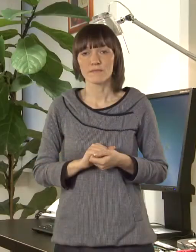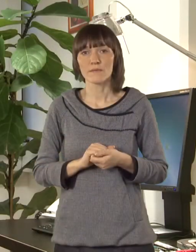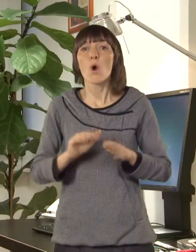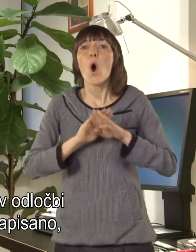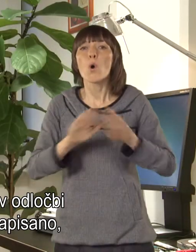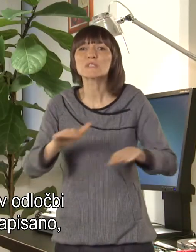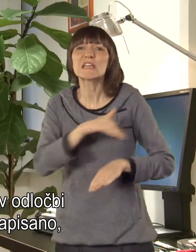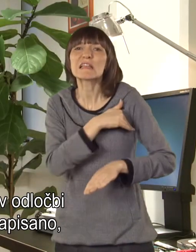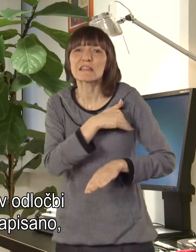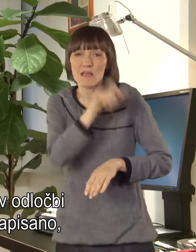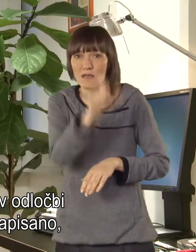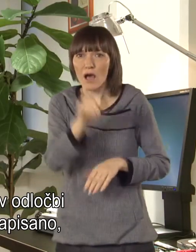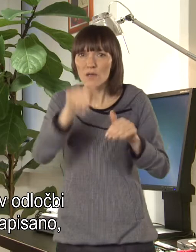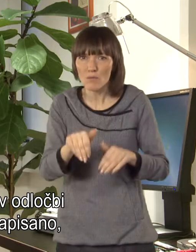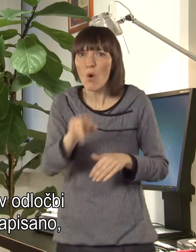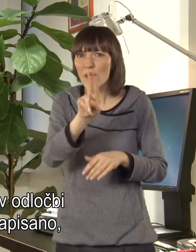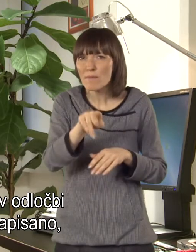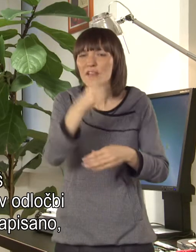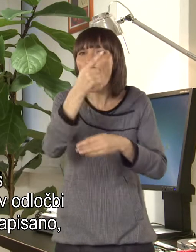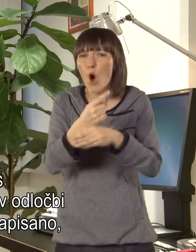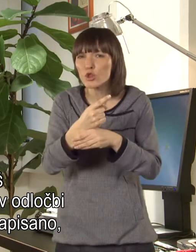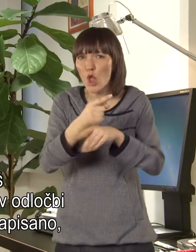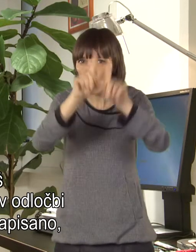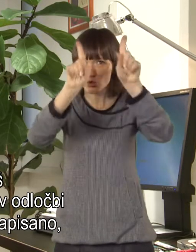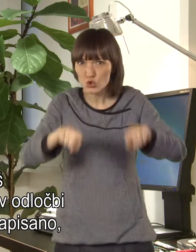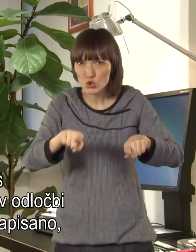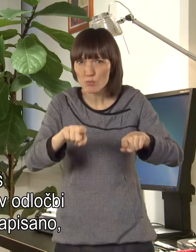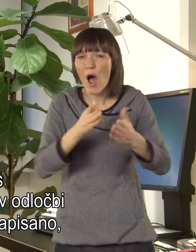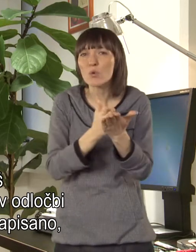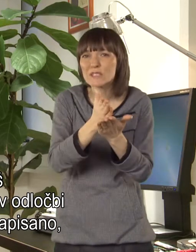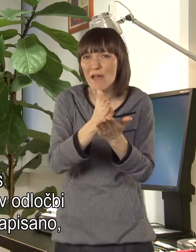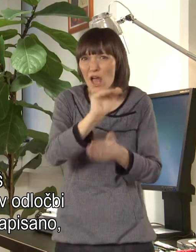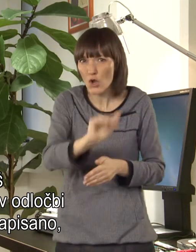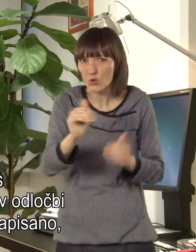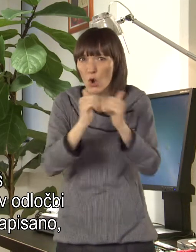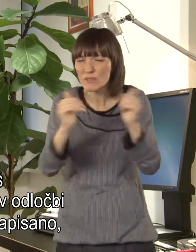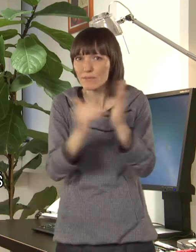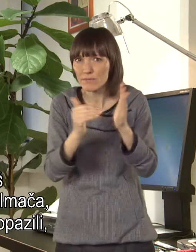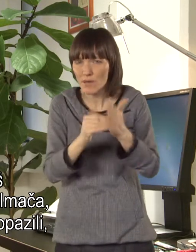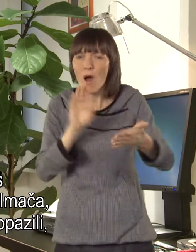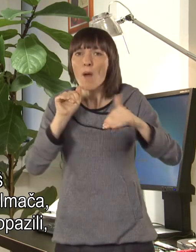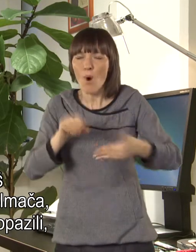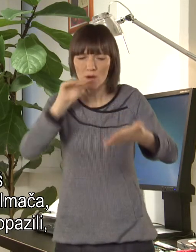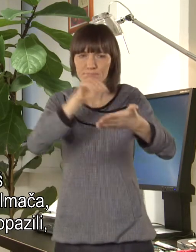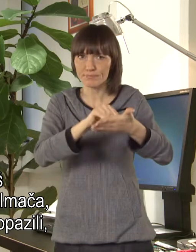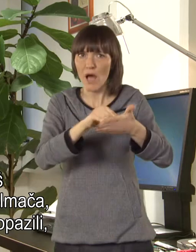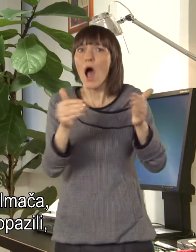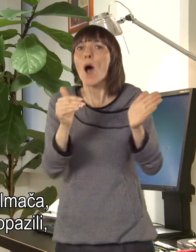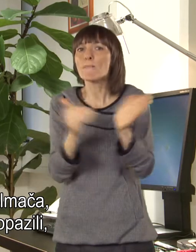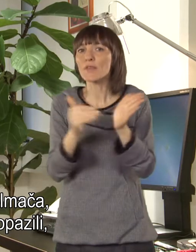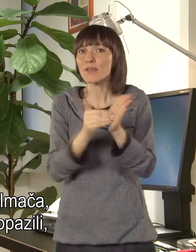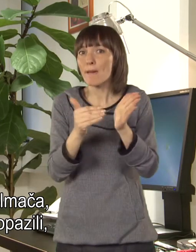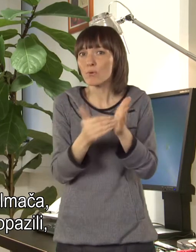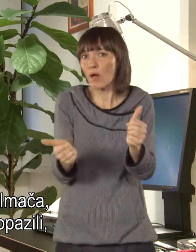In vsi dijaki bi morali imeti v odločbi o usmeritvi napisano, da potrebujejo tolmača.